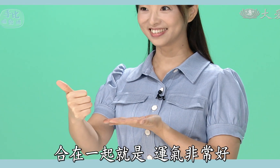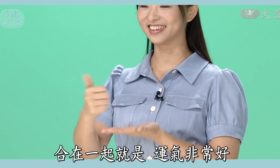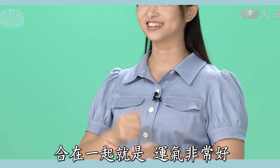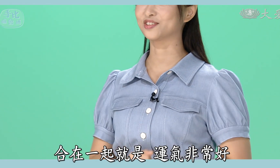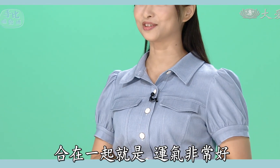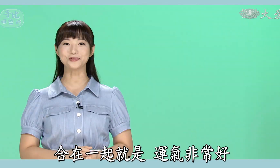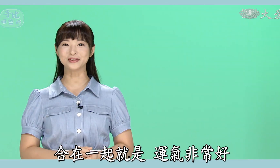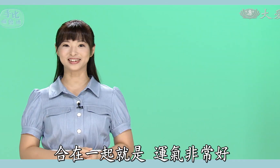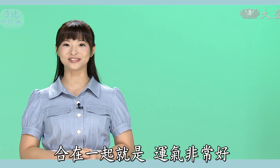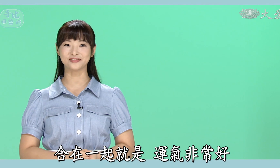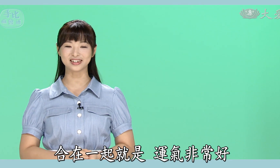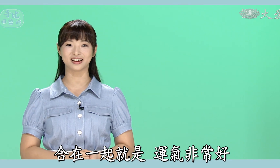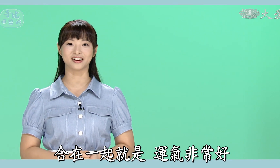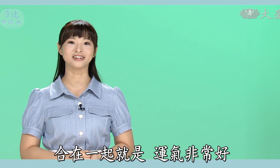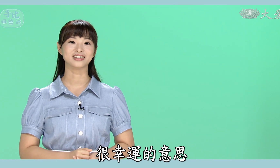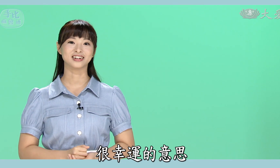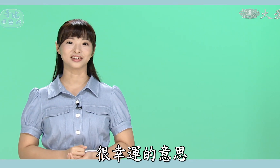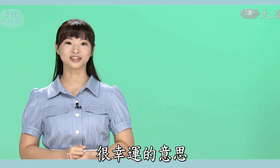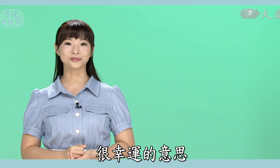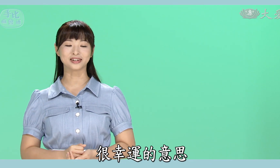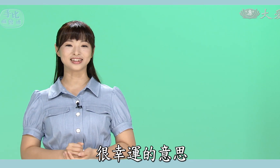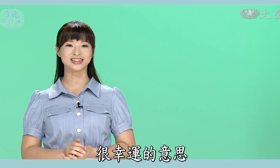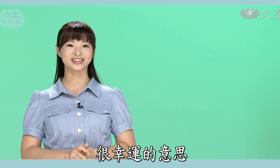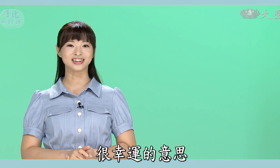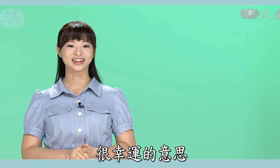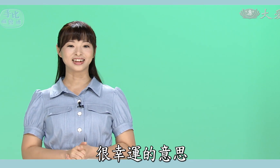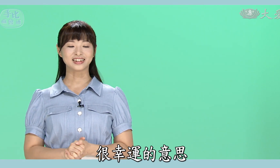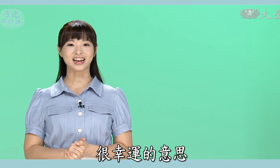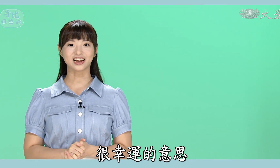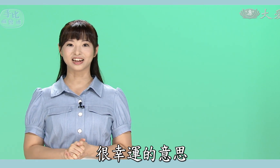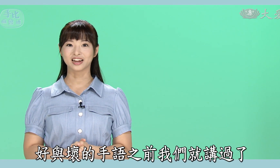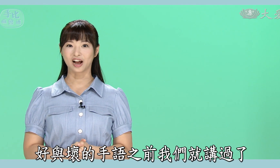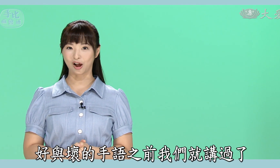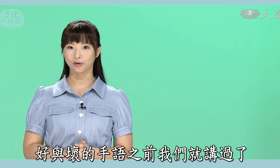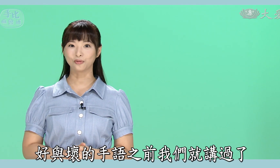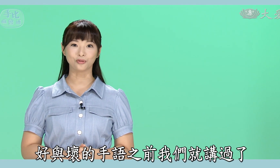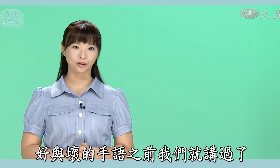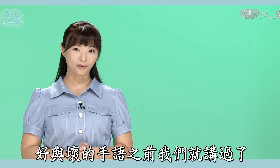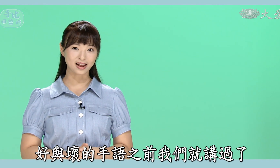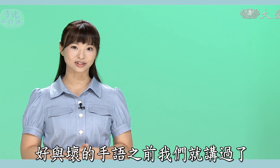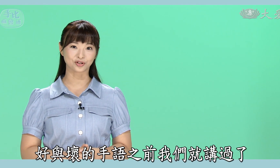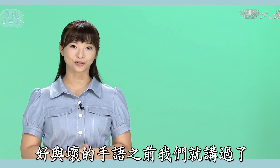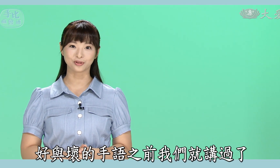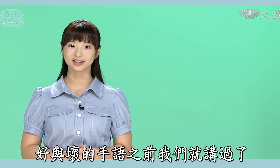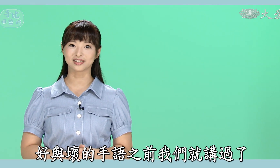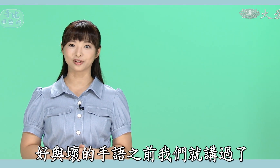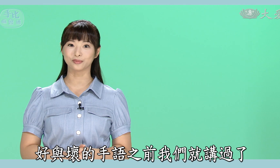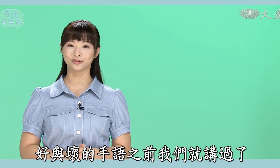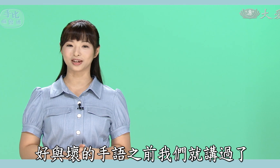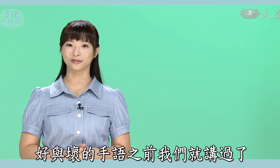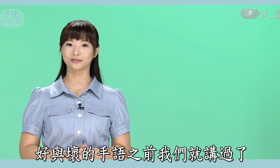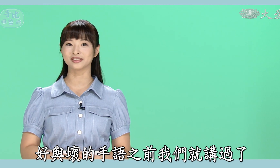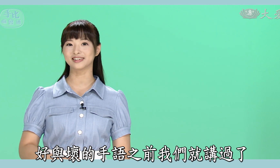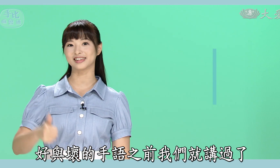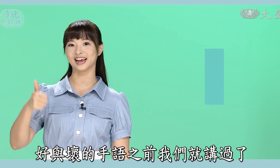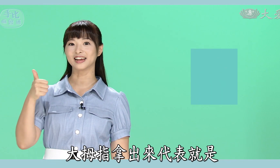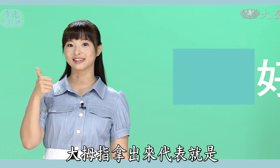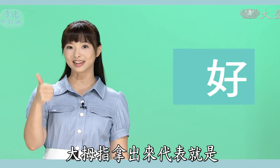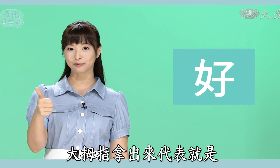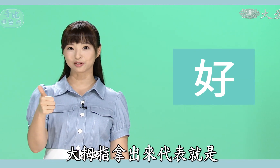就是运气非常好很幸运的意思那好与坏的手语呢之前我们就讲过了在大拇